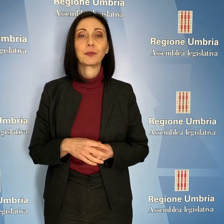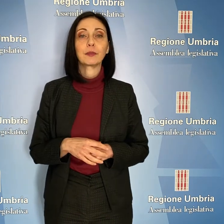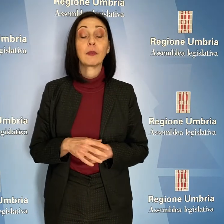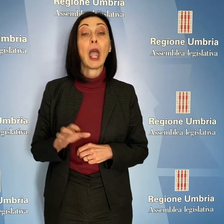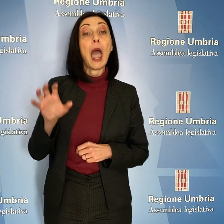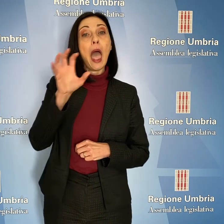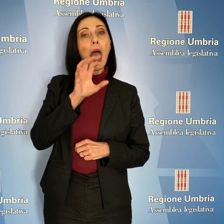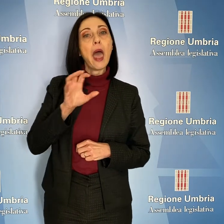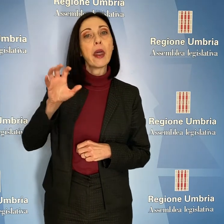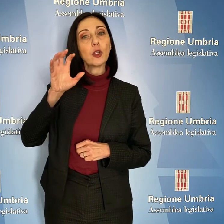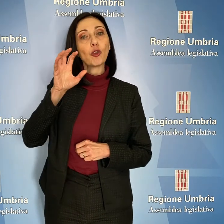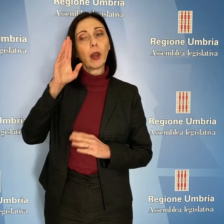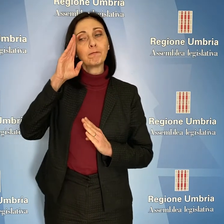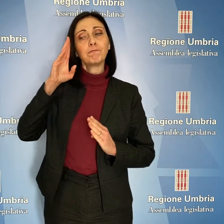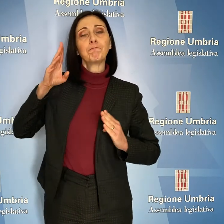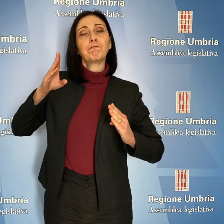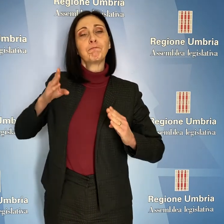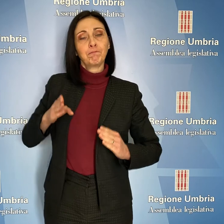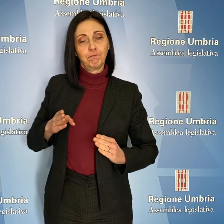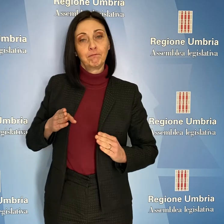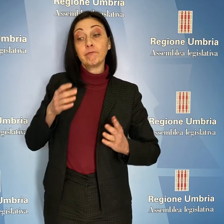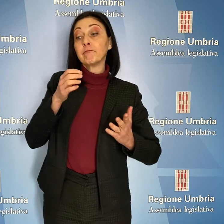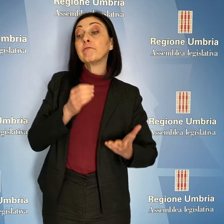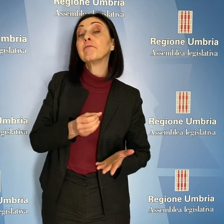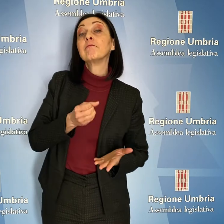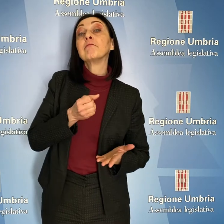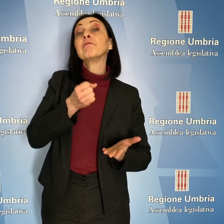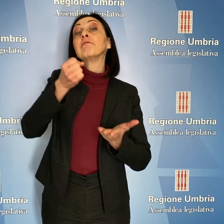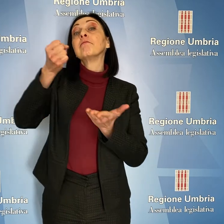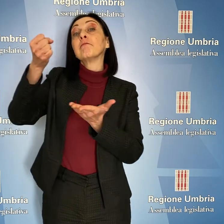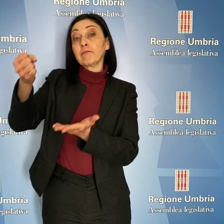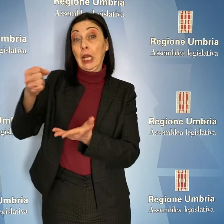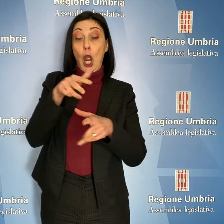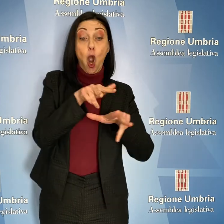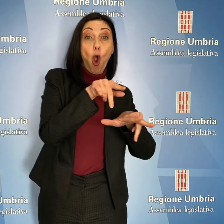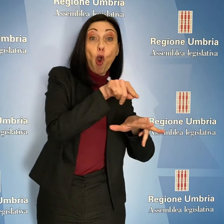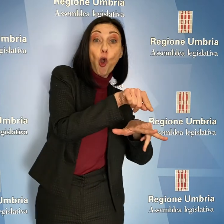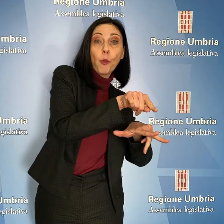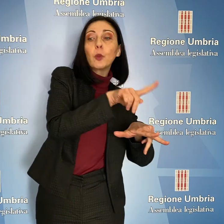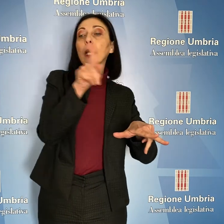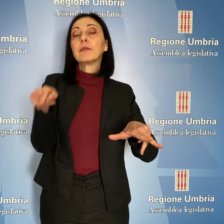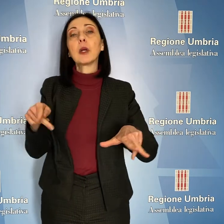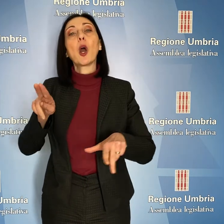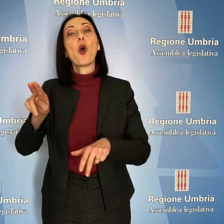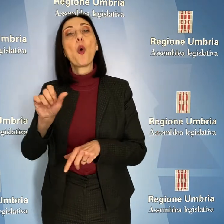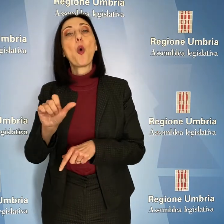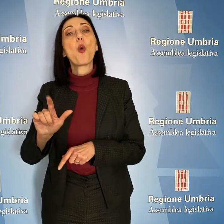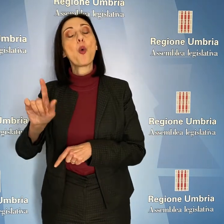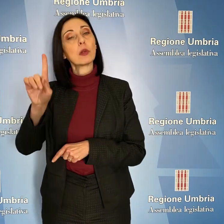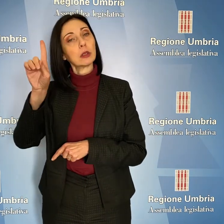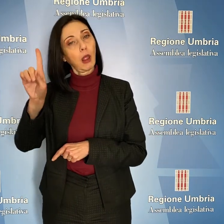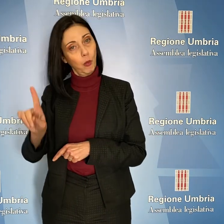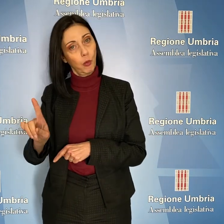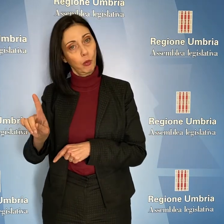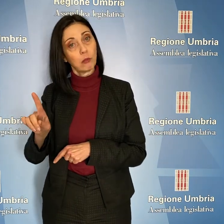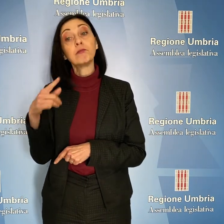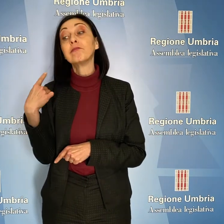La Regione si è impegnata a trasferire il lascito del patrimonio del Comune a quello dell'azienda USL 1 che dovrà